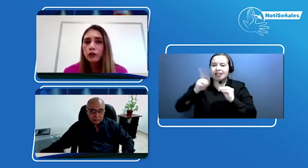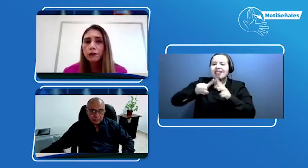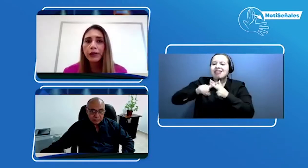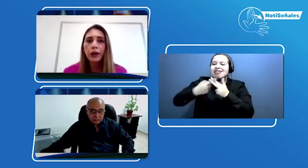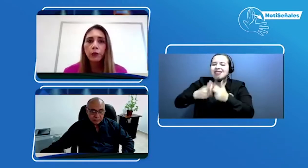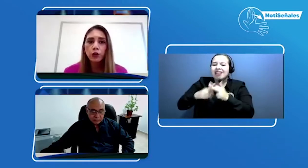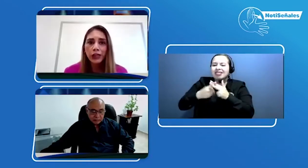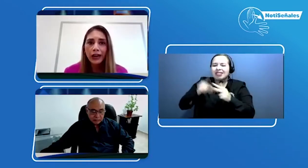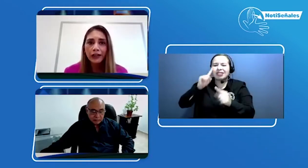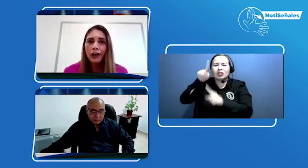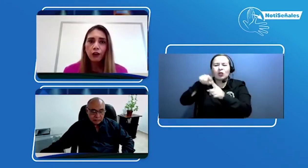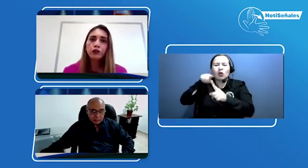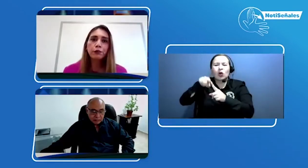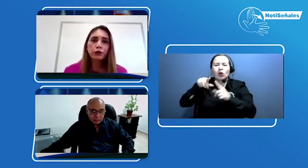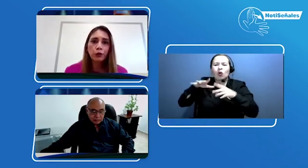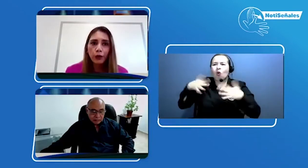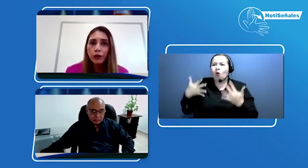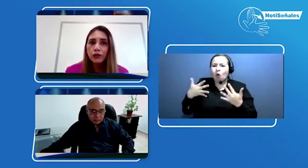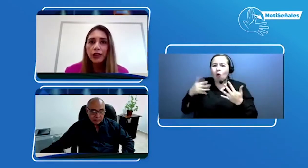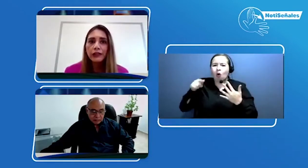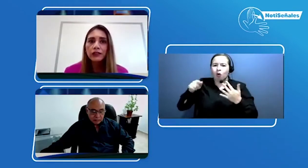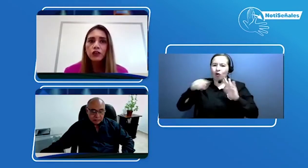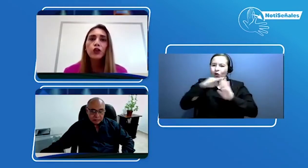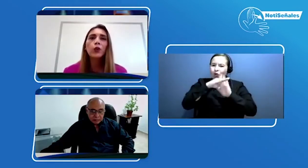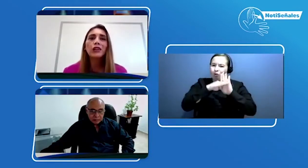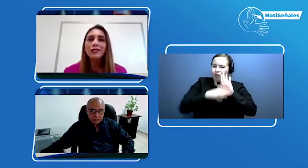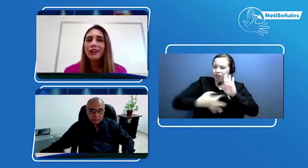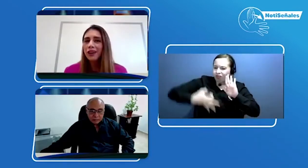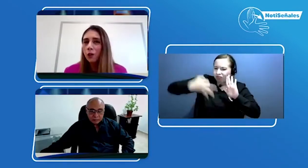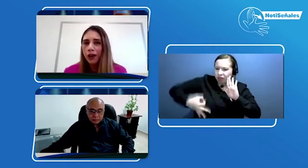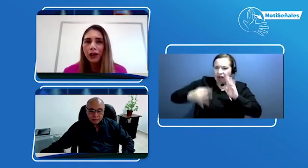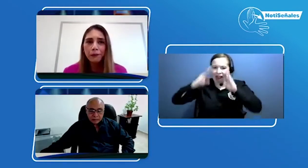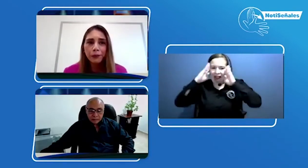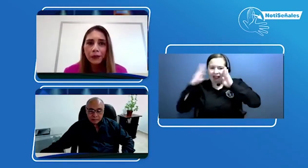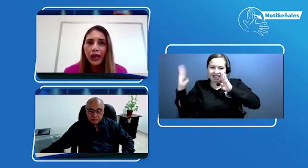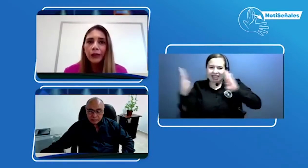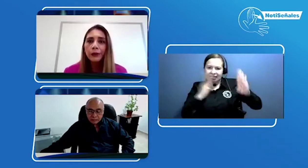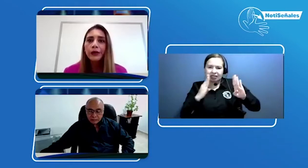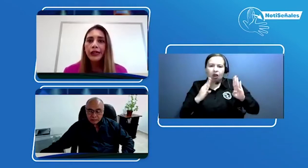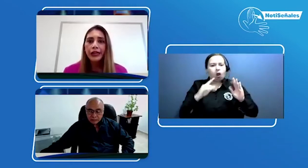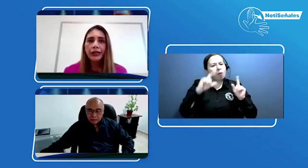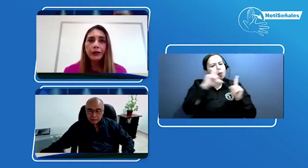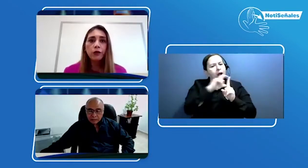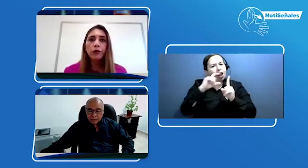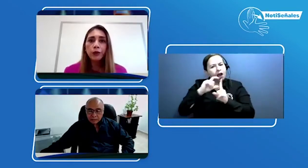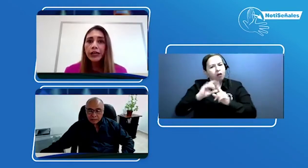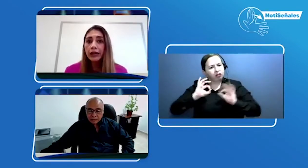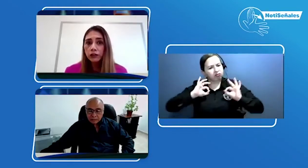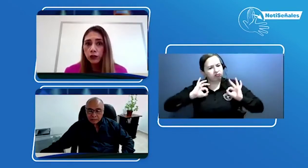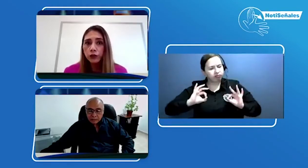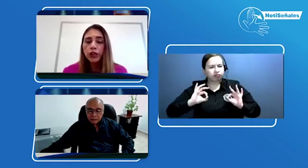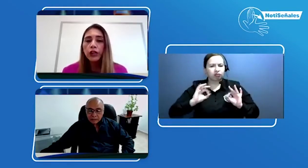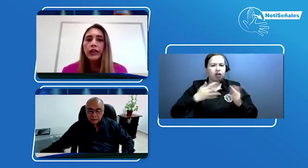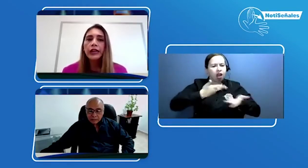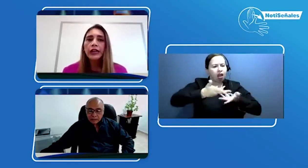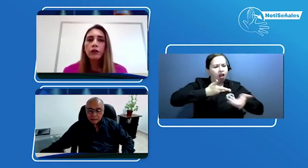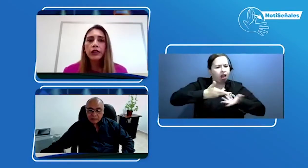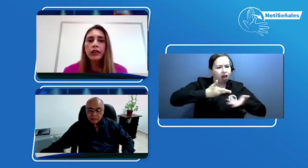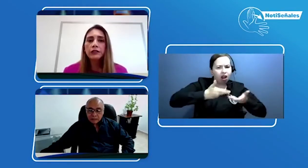para abordar los protocolos de atención, cuál es el lenguaje apropiado en una comunicación con las